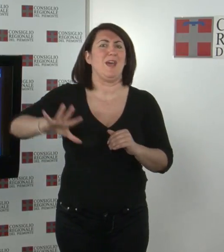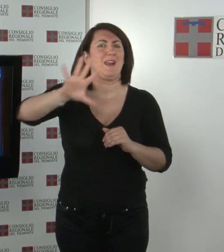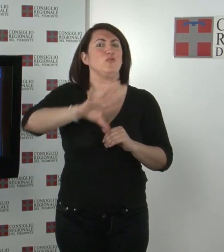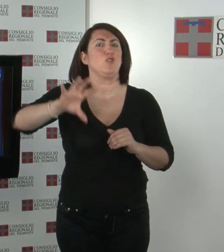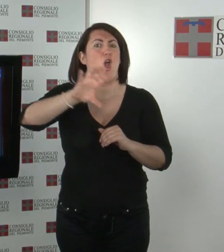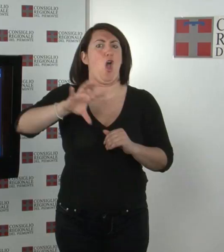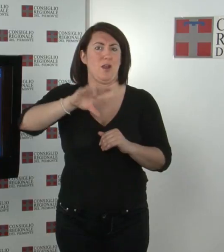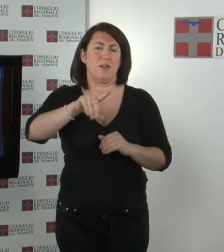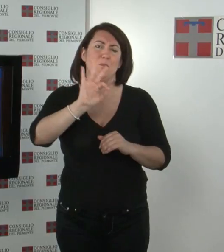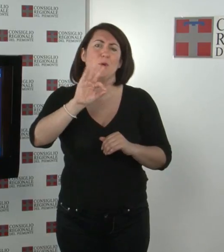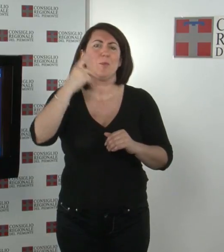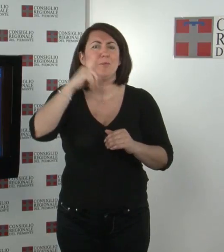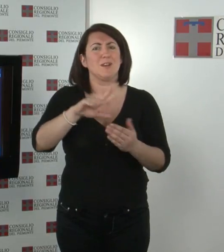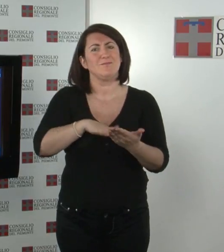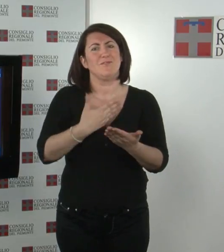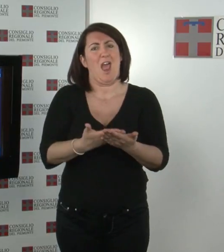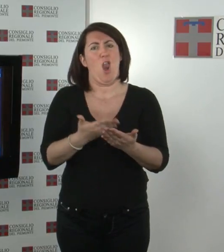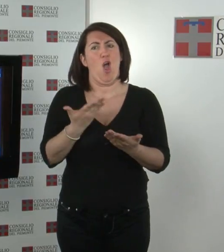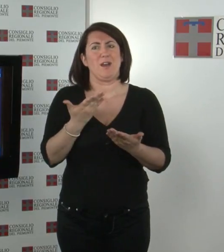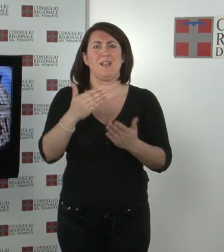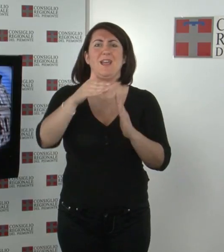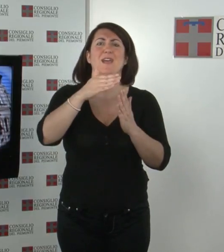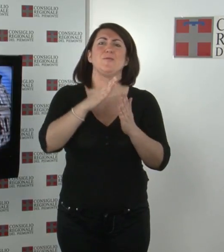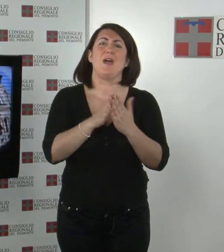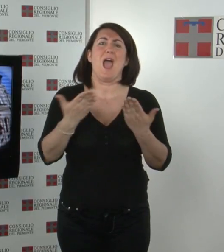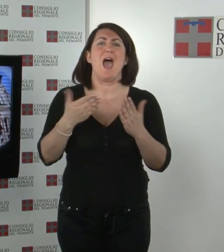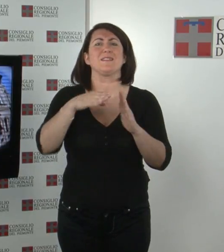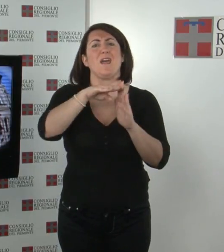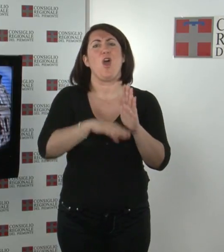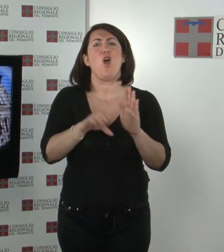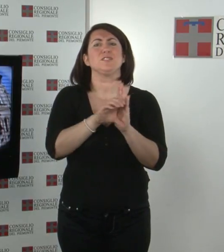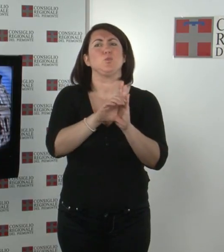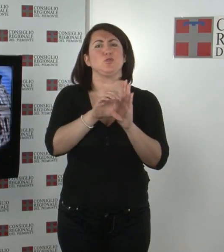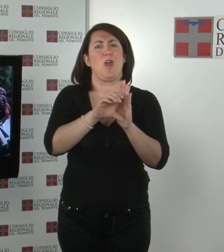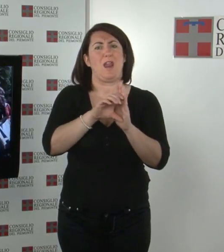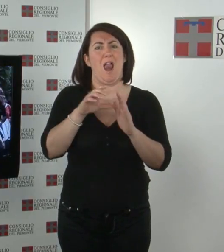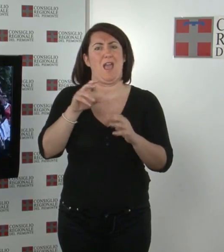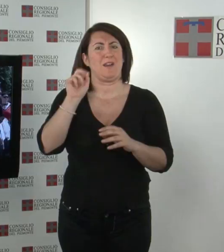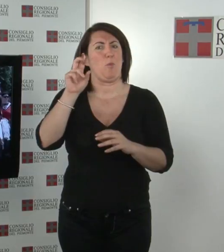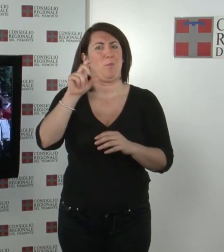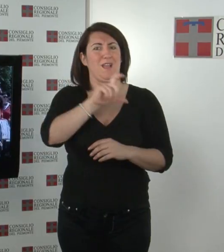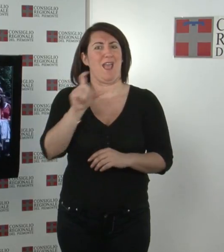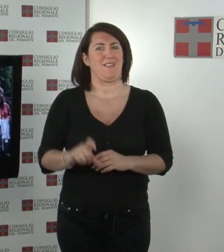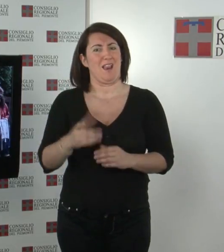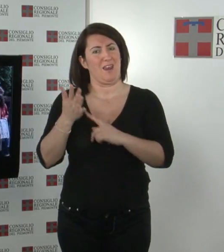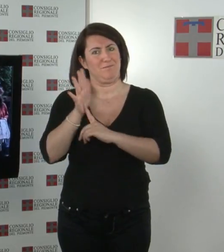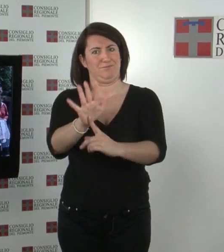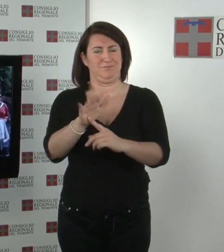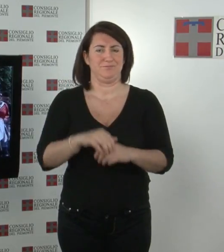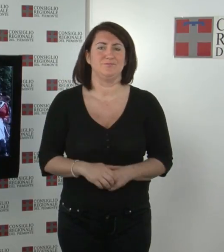Costituzionale della Repubblica Italiana. Viaggio studio in Bosnia Dal 9 al 13 maggio 65 studenti